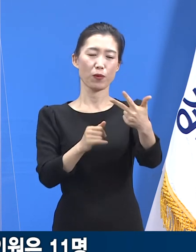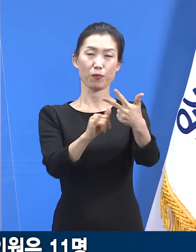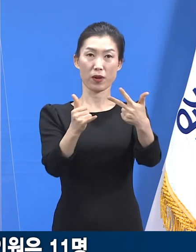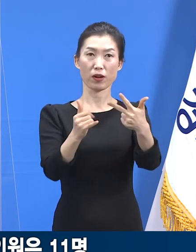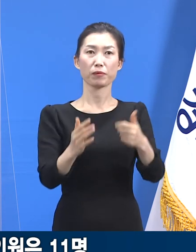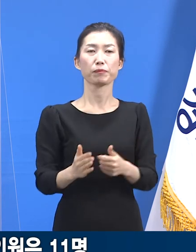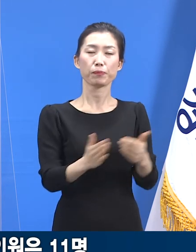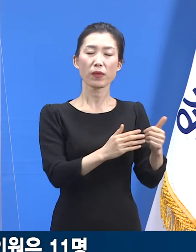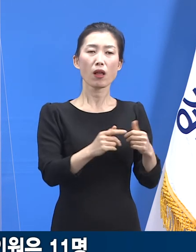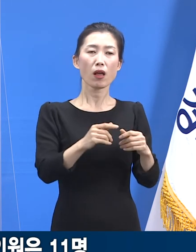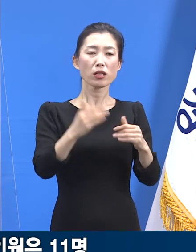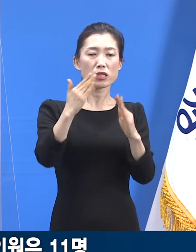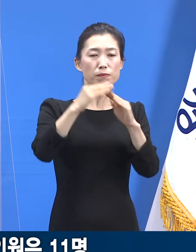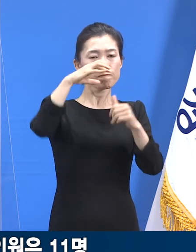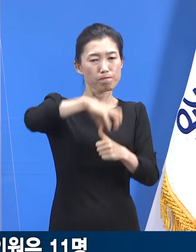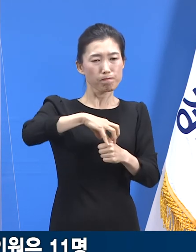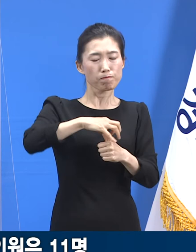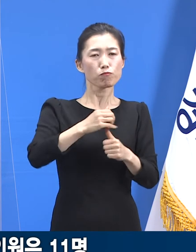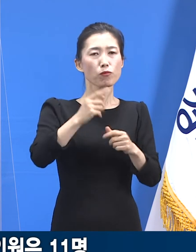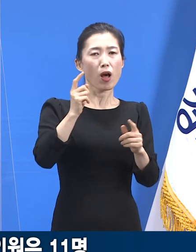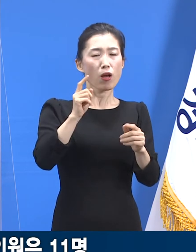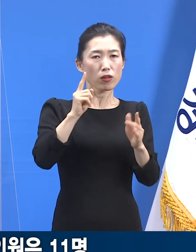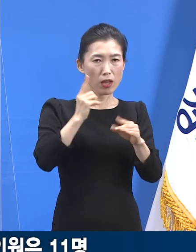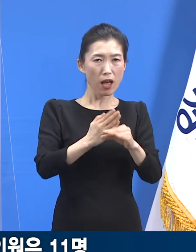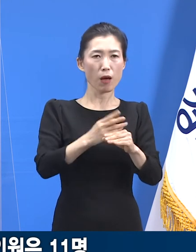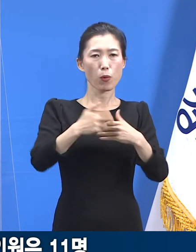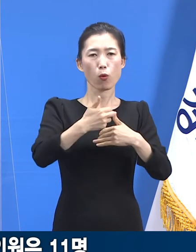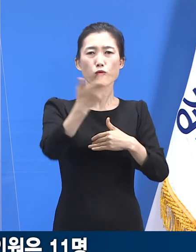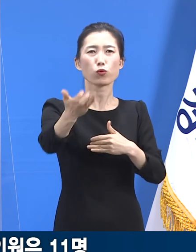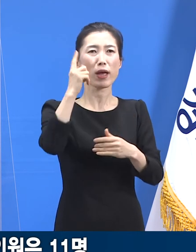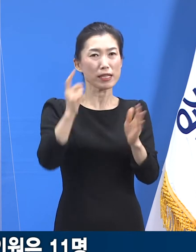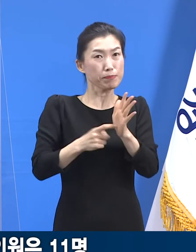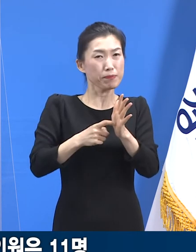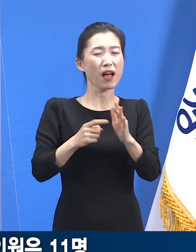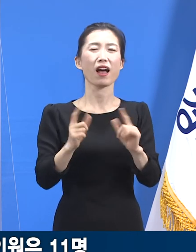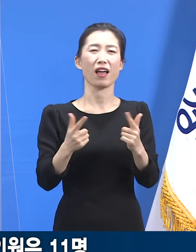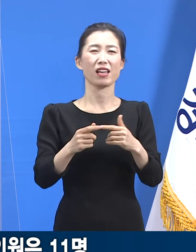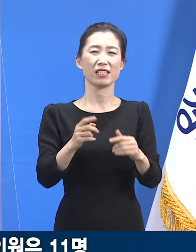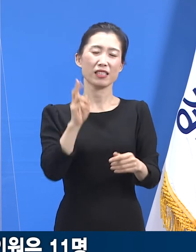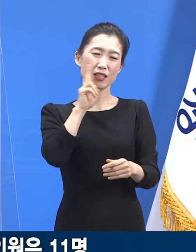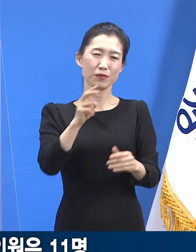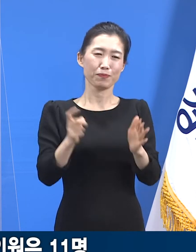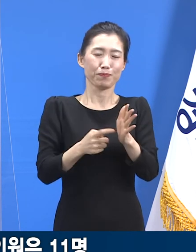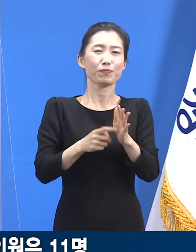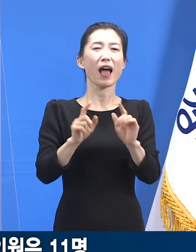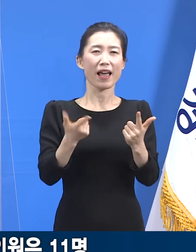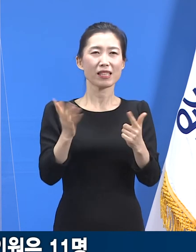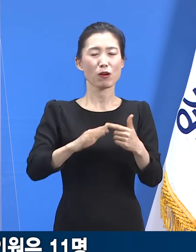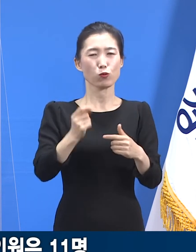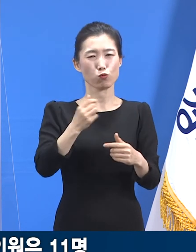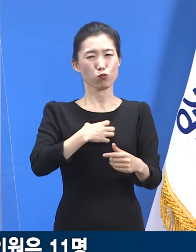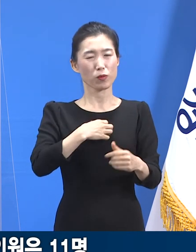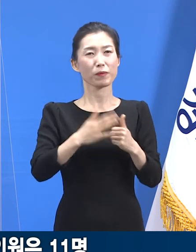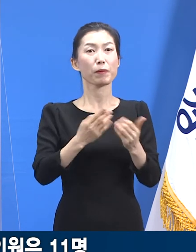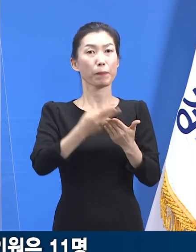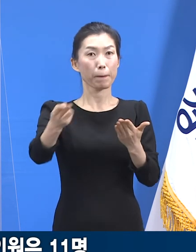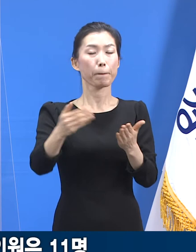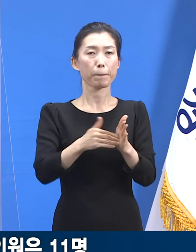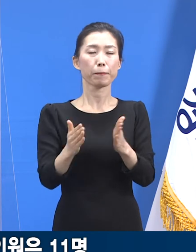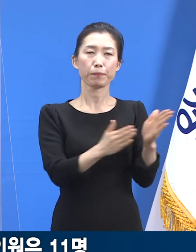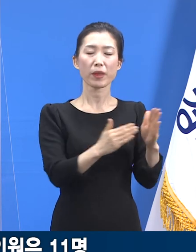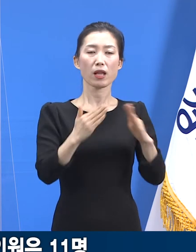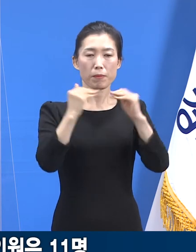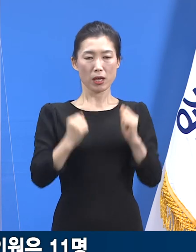병원으로 이송했던 사례 중 의료적으로 위급했던 상황은 없었습니다. 서비스 이용자들은 관리 기간 중